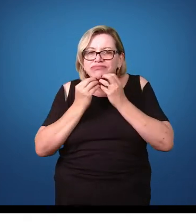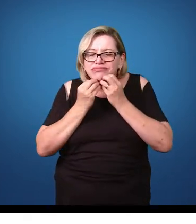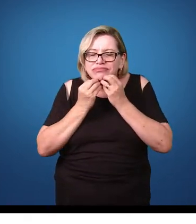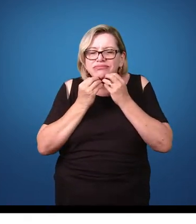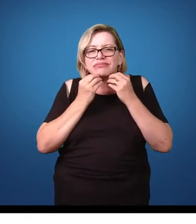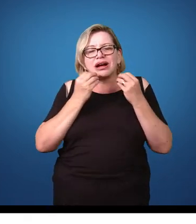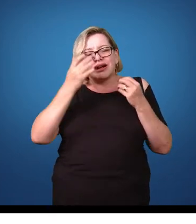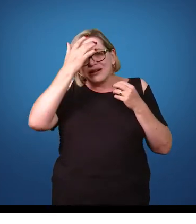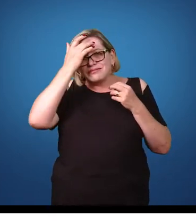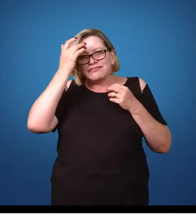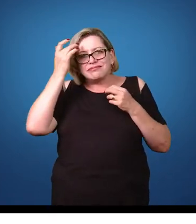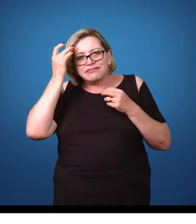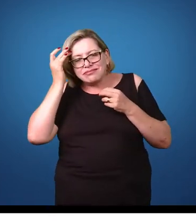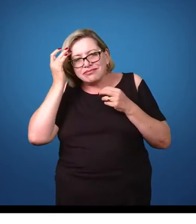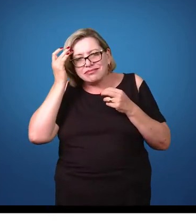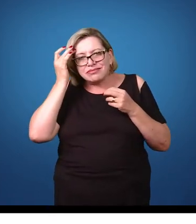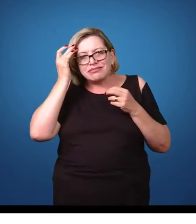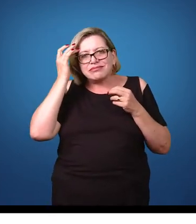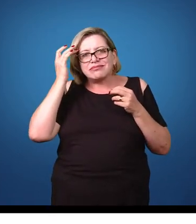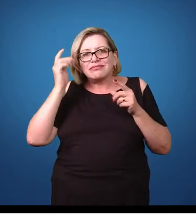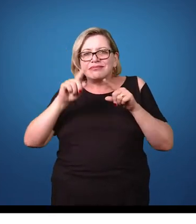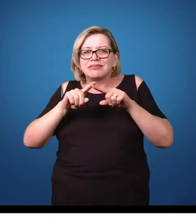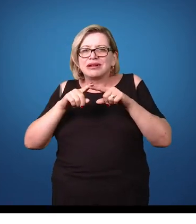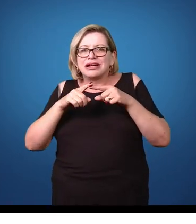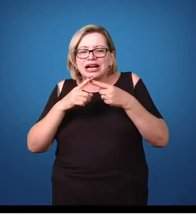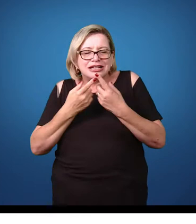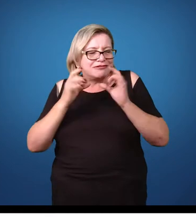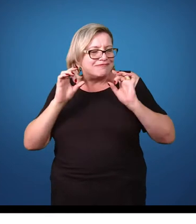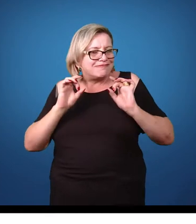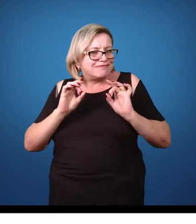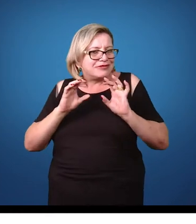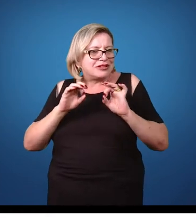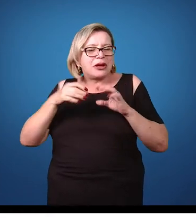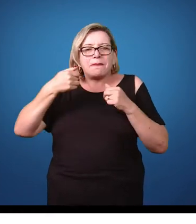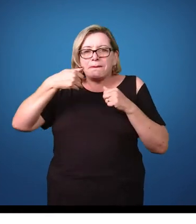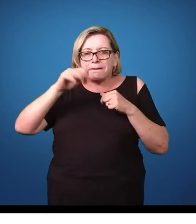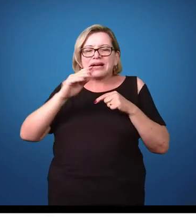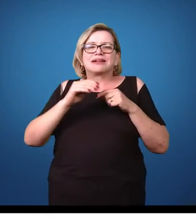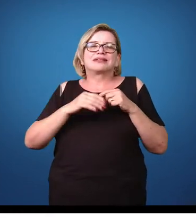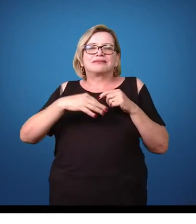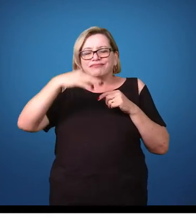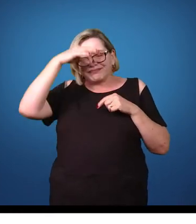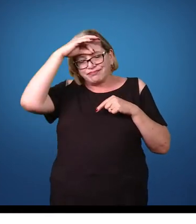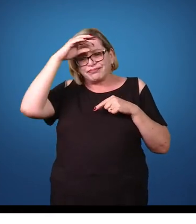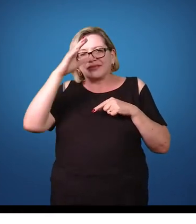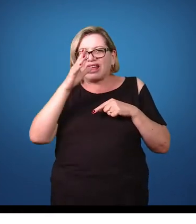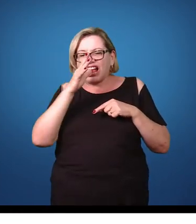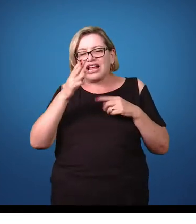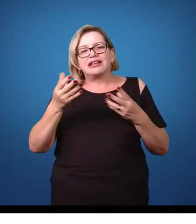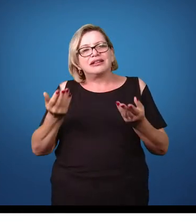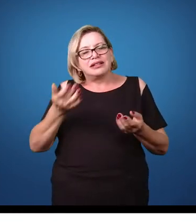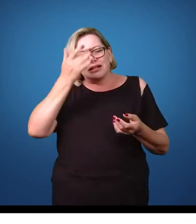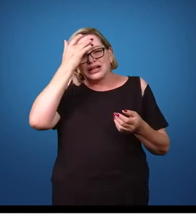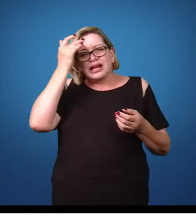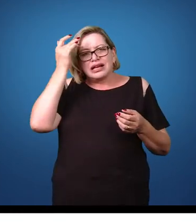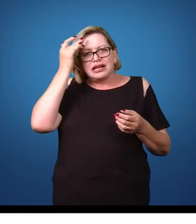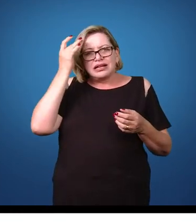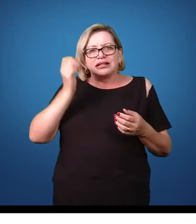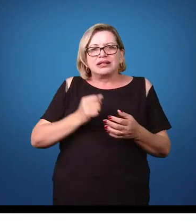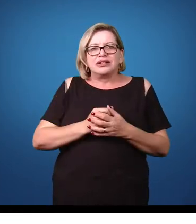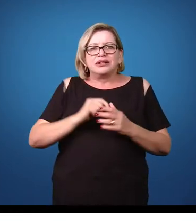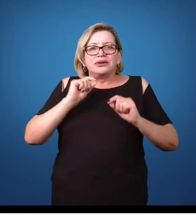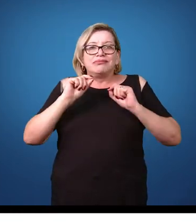barba das pessoas, mas especificamente ele é mais encontrado na região pubiana.